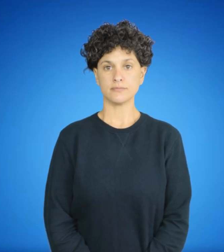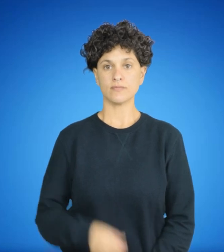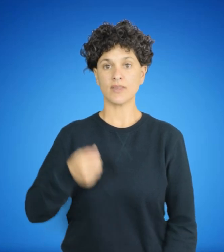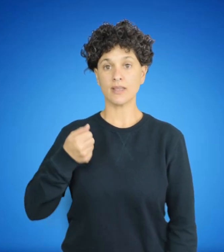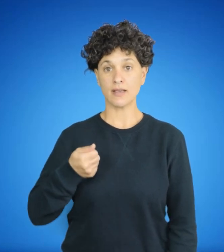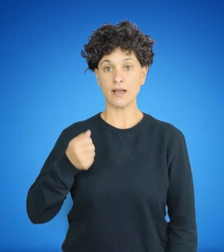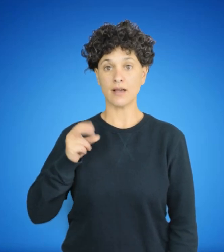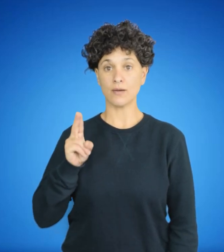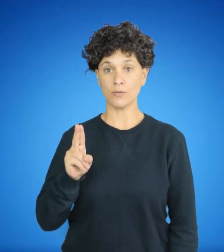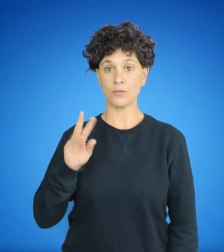Autarquía